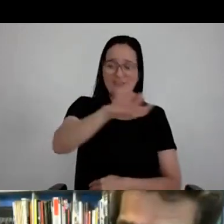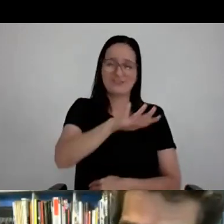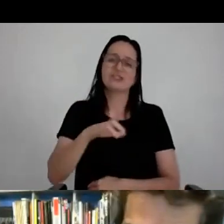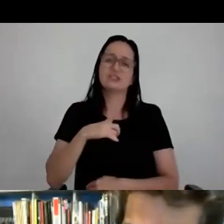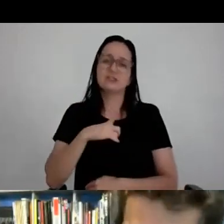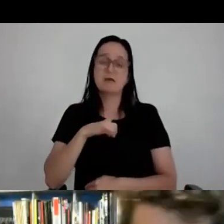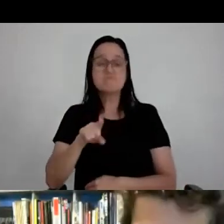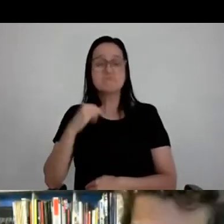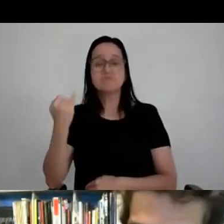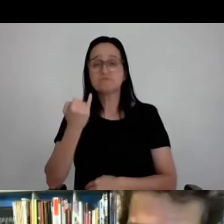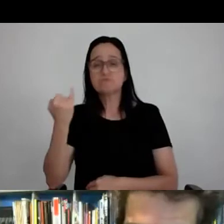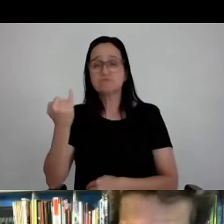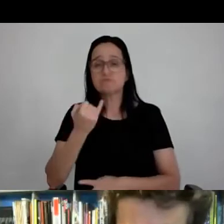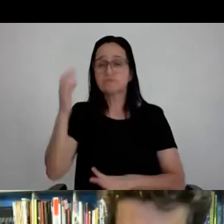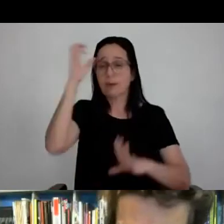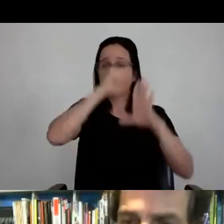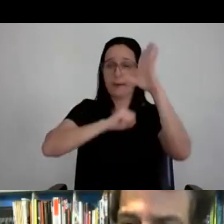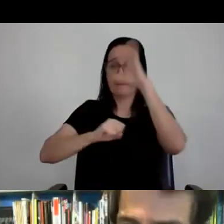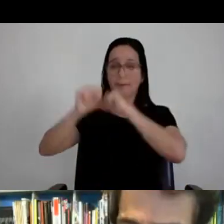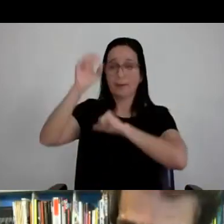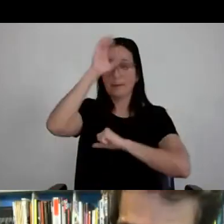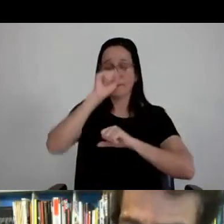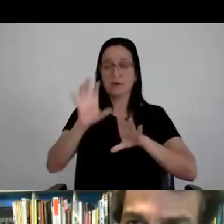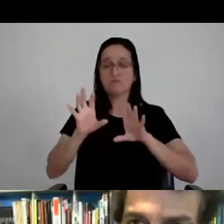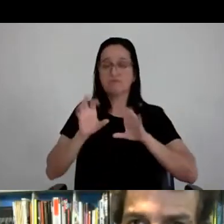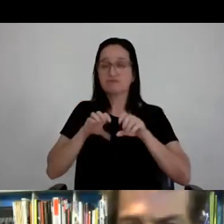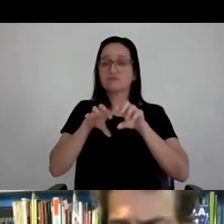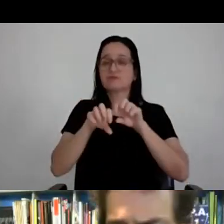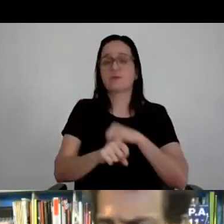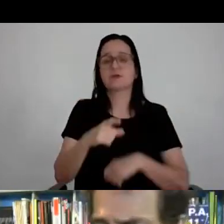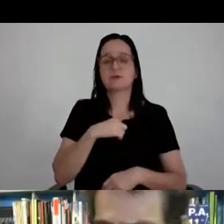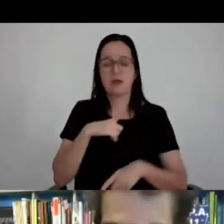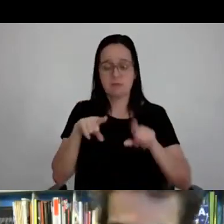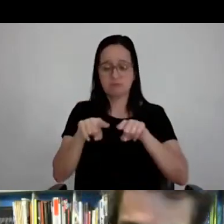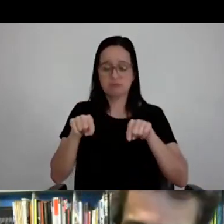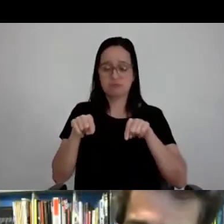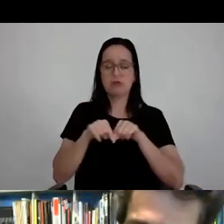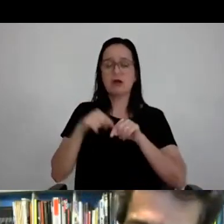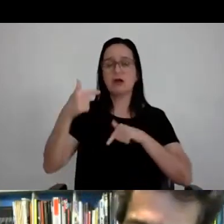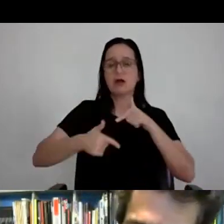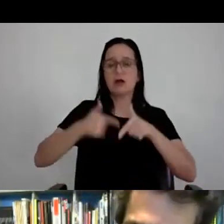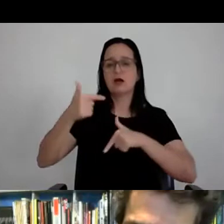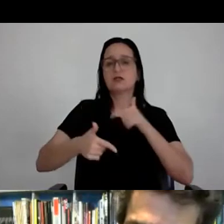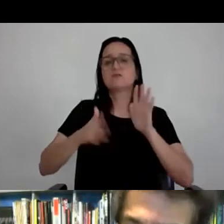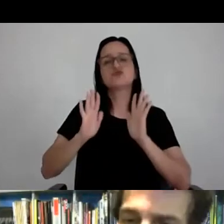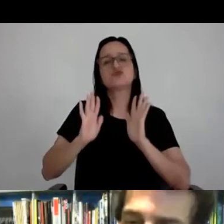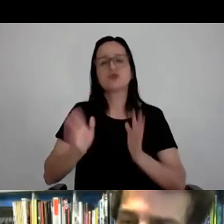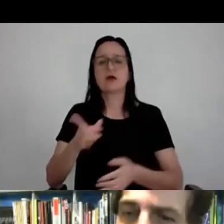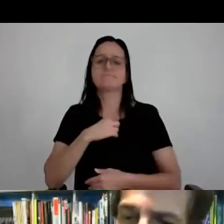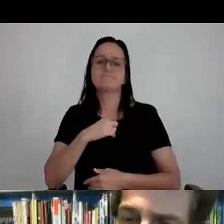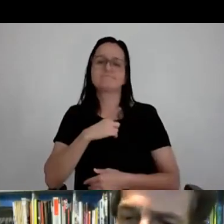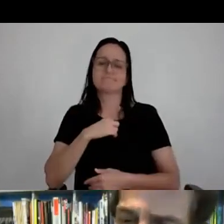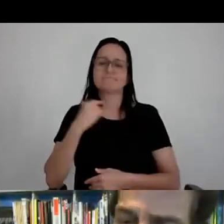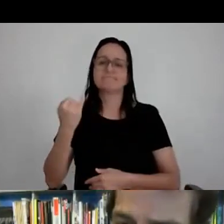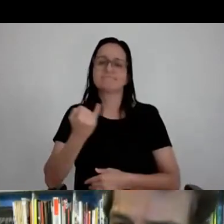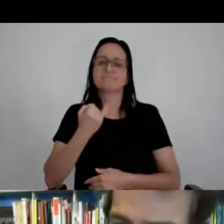importante para a minha formação e quando a gente decidiu montar um escritório, o escritório deve ter uns 30 anos, isso passou a